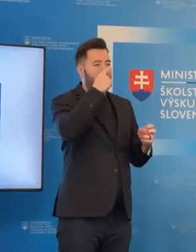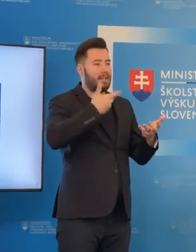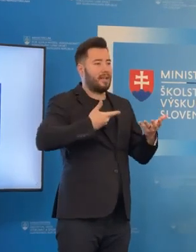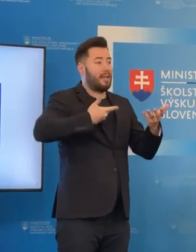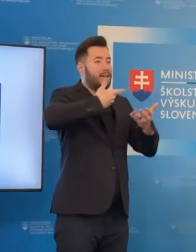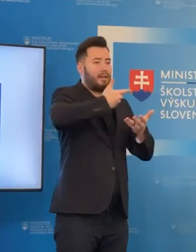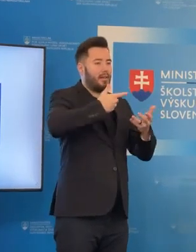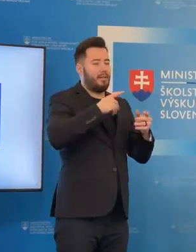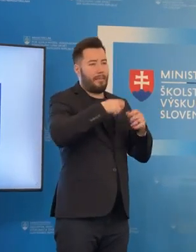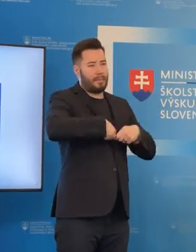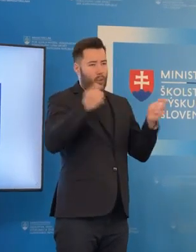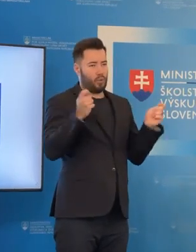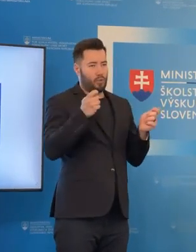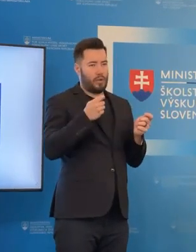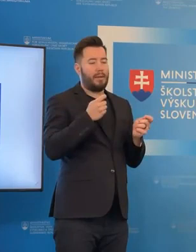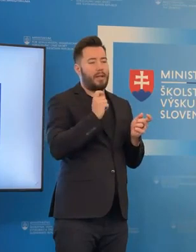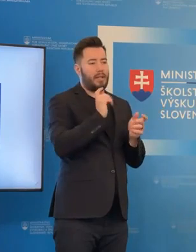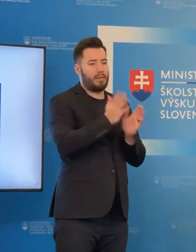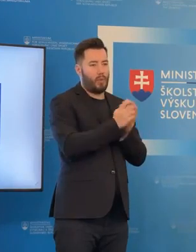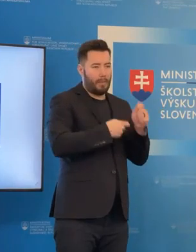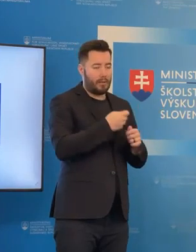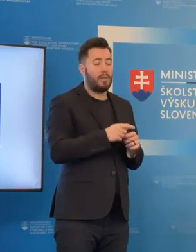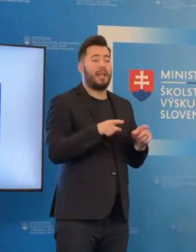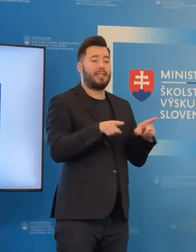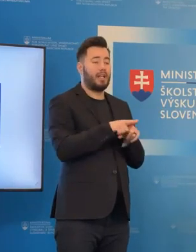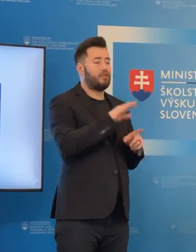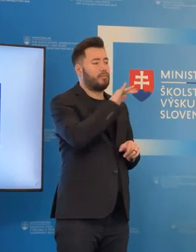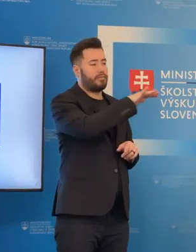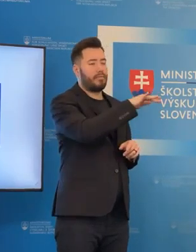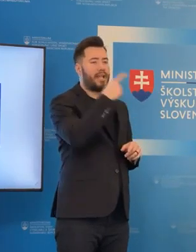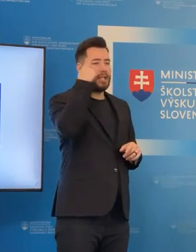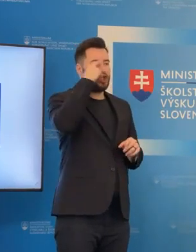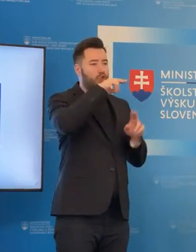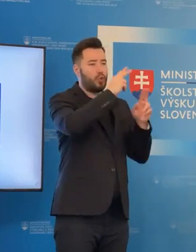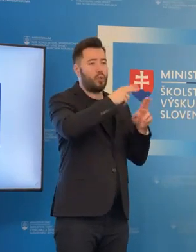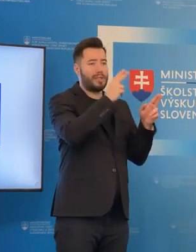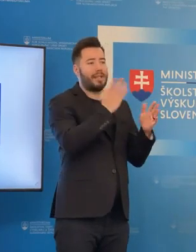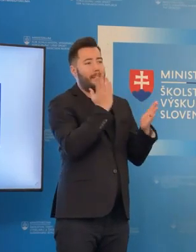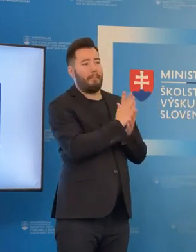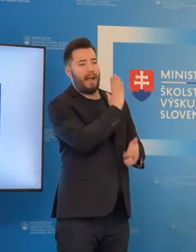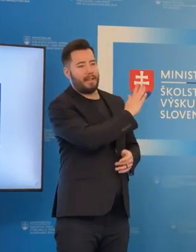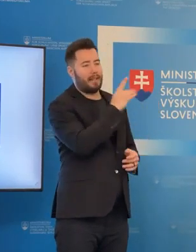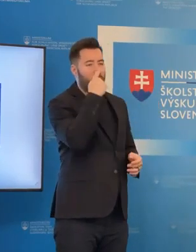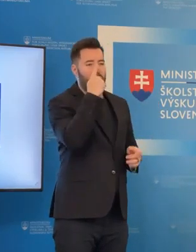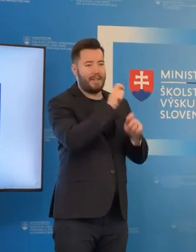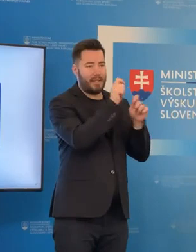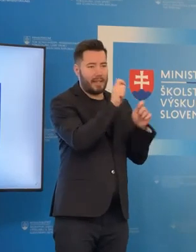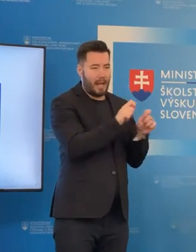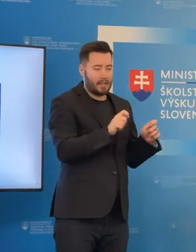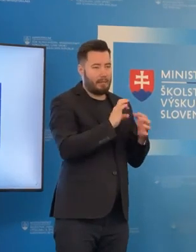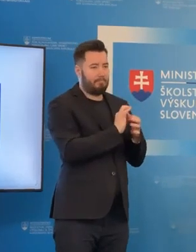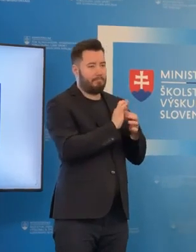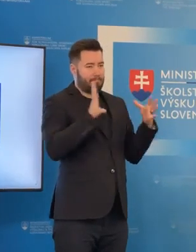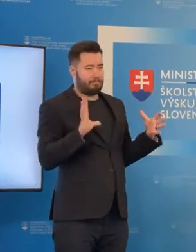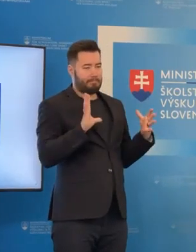Takisto aj s inštitúciami, ktoré priamo patria Ruskej federácii. To znamená, že